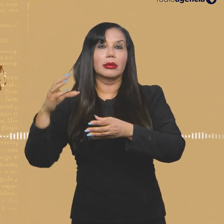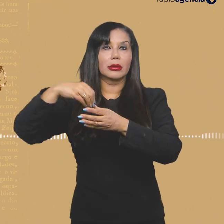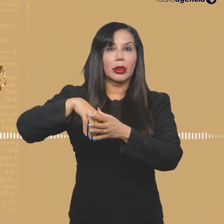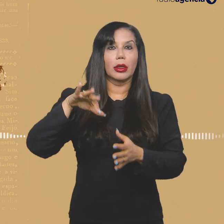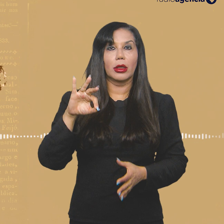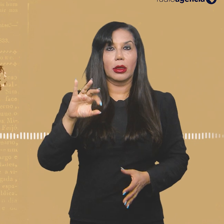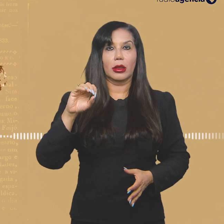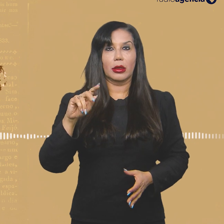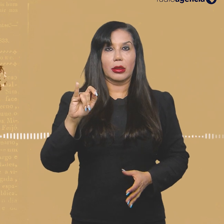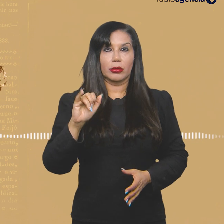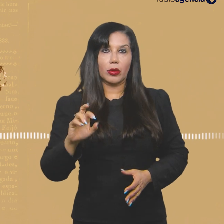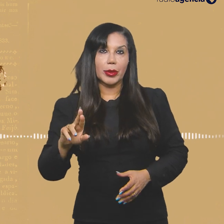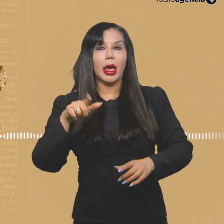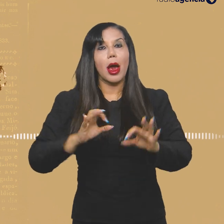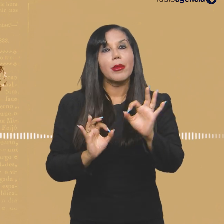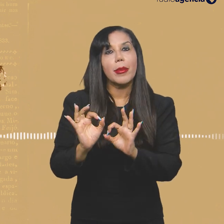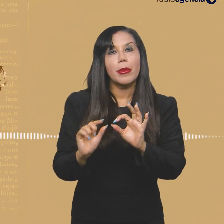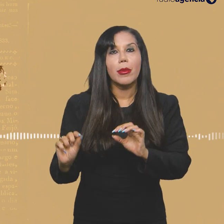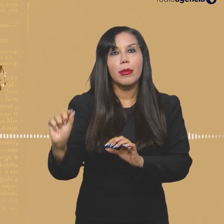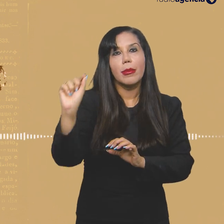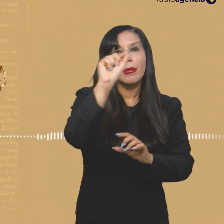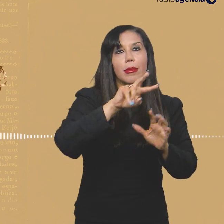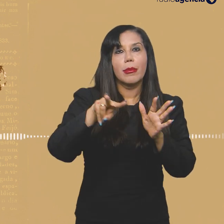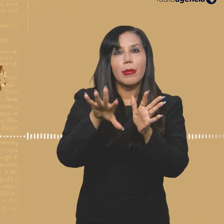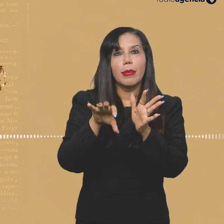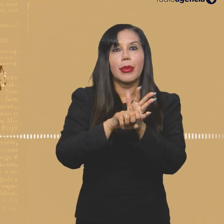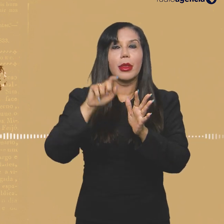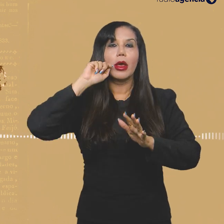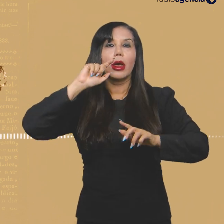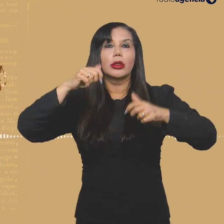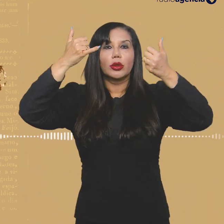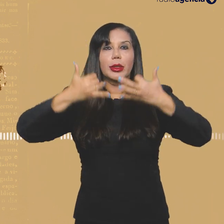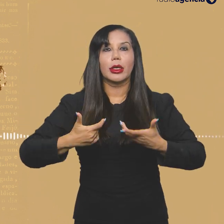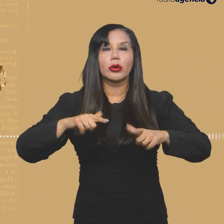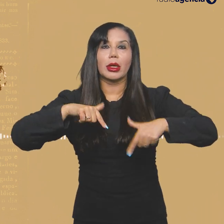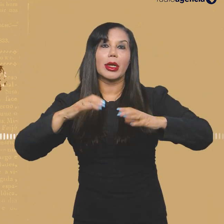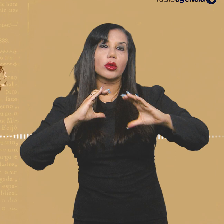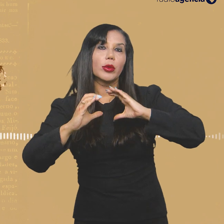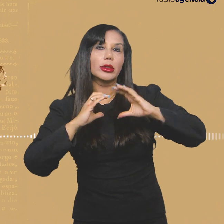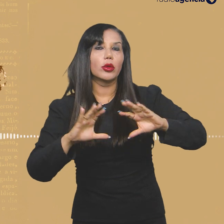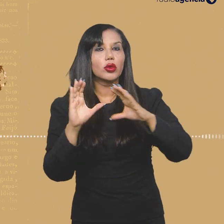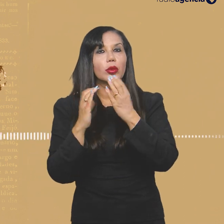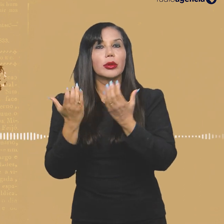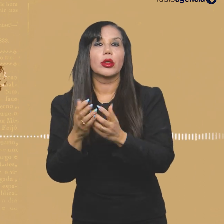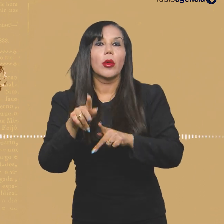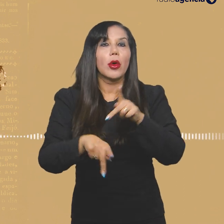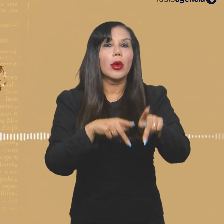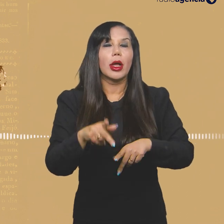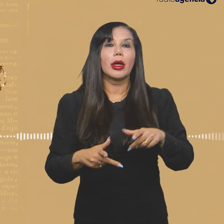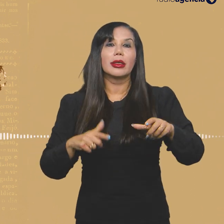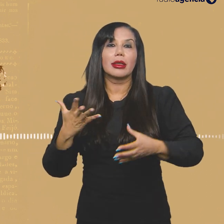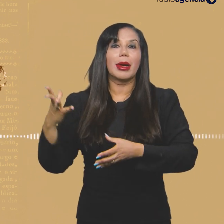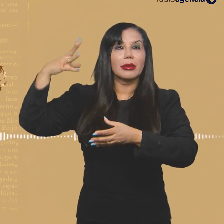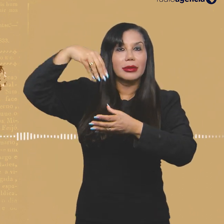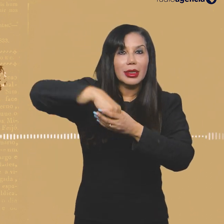FOPIR. Ele foi um dos organizadores do mapeamento da mídia negra e cita o trabalho de comunicadores comunitários e populares que